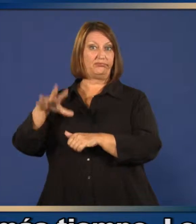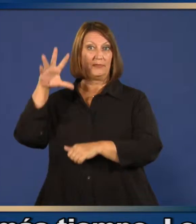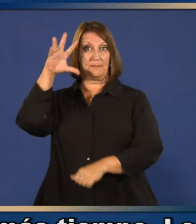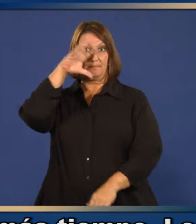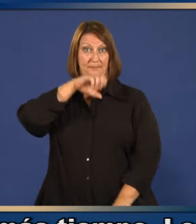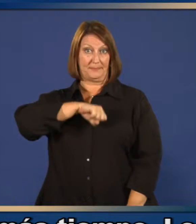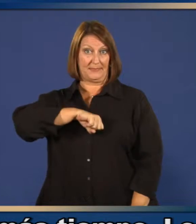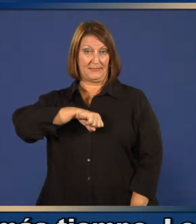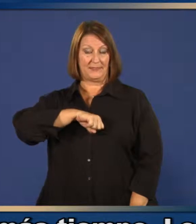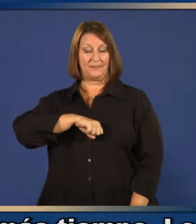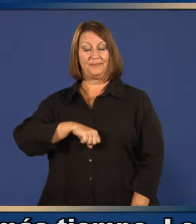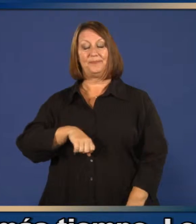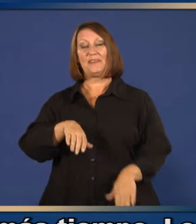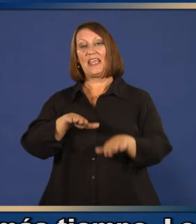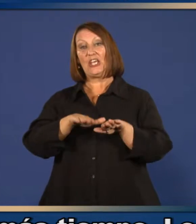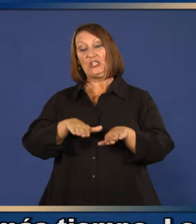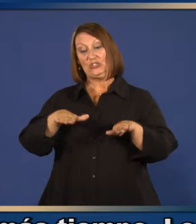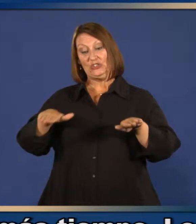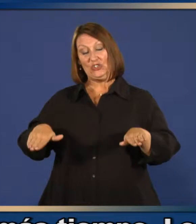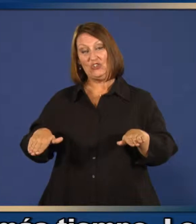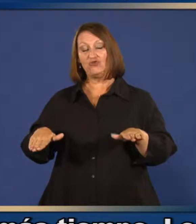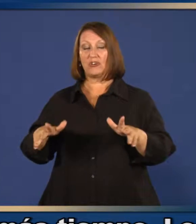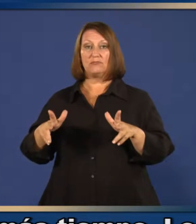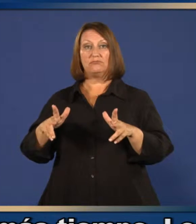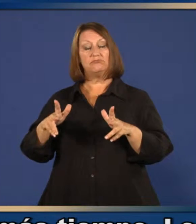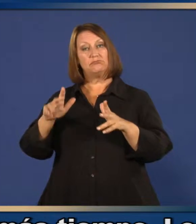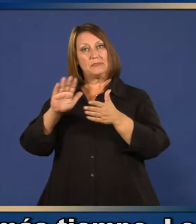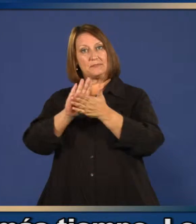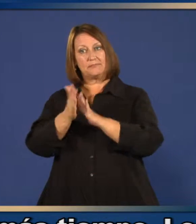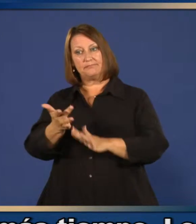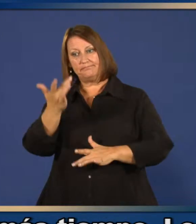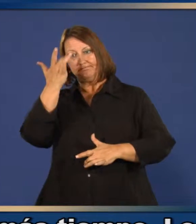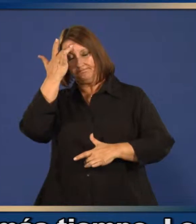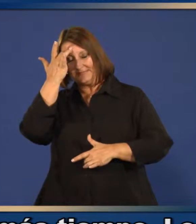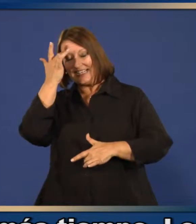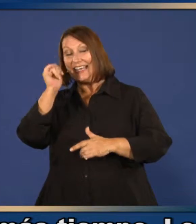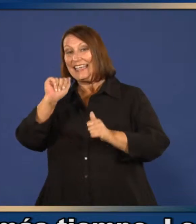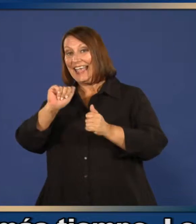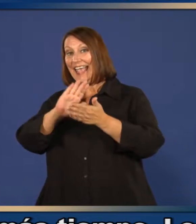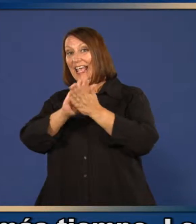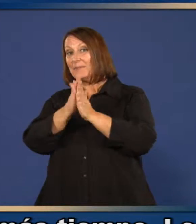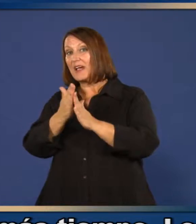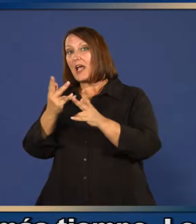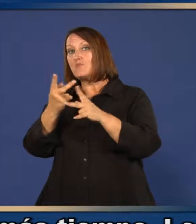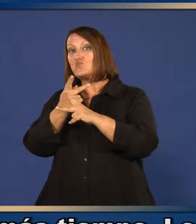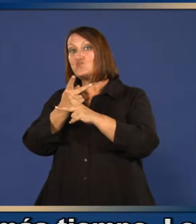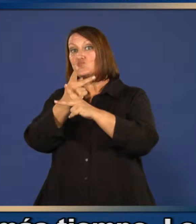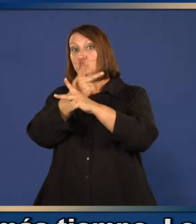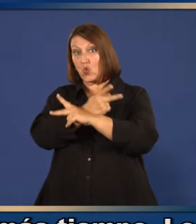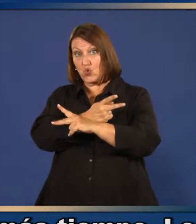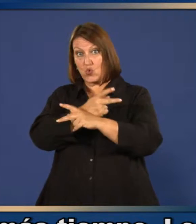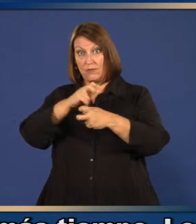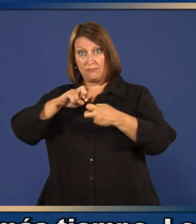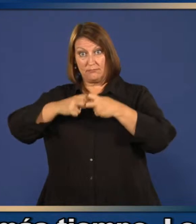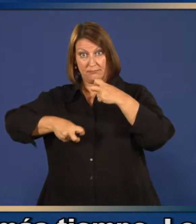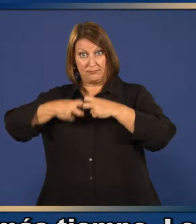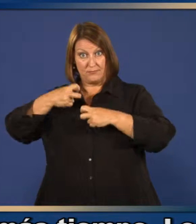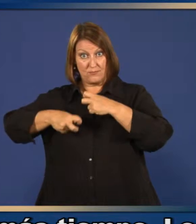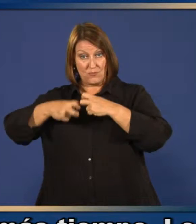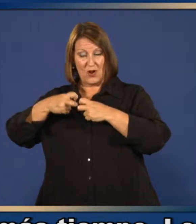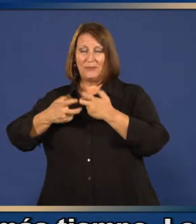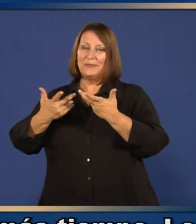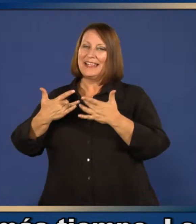tiempo. Los niños son más vulnerables a las complicaciones de enfermedad durante sus